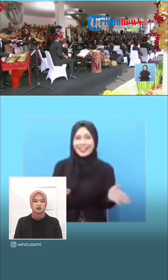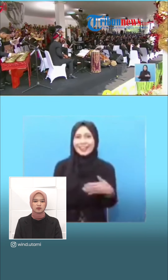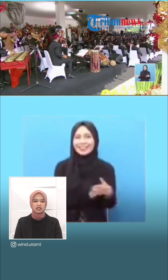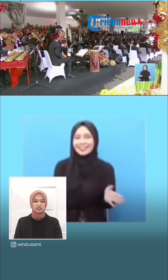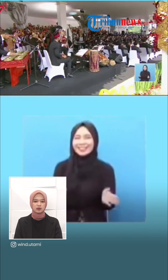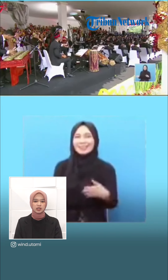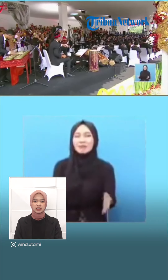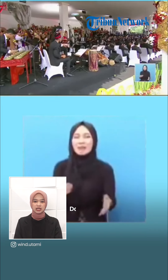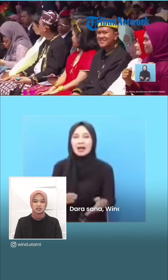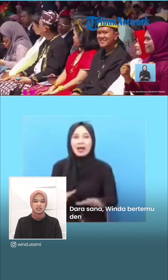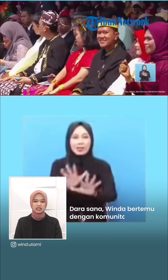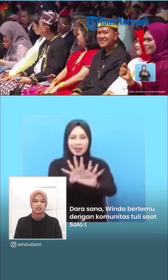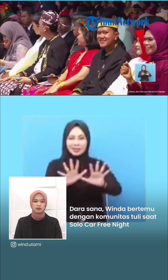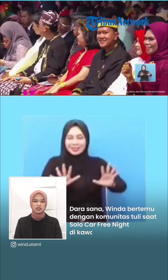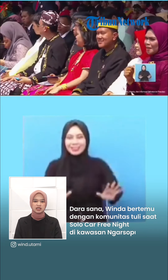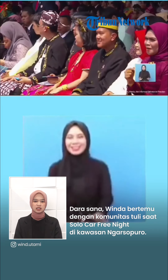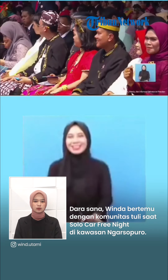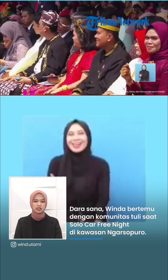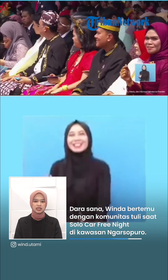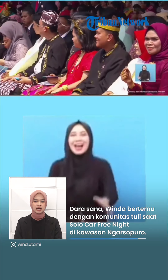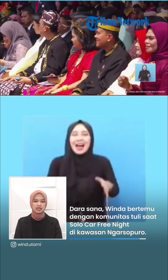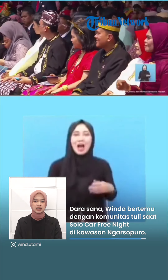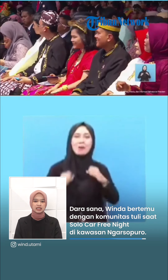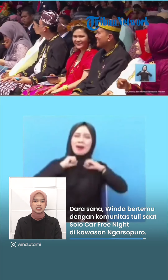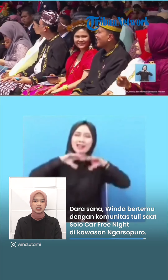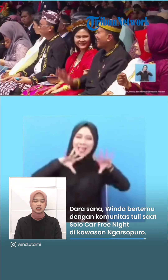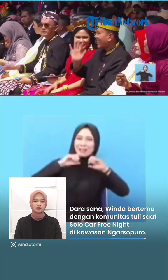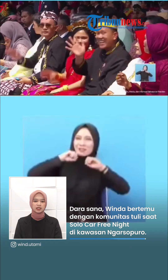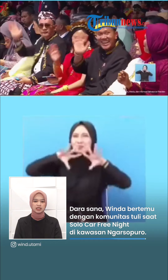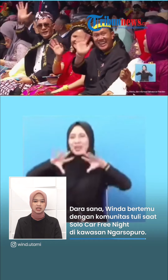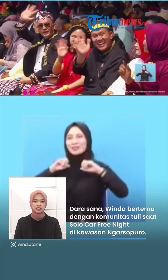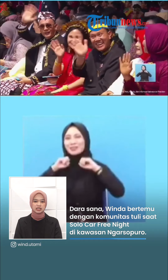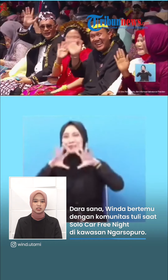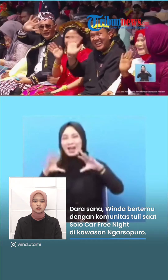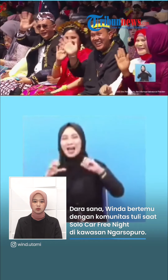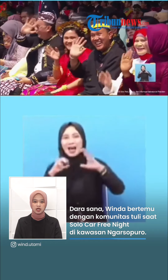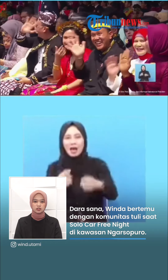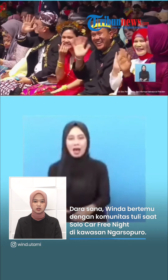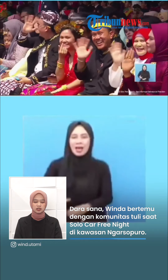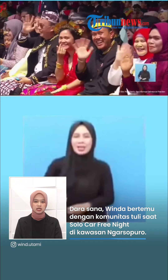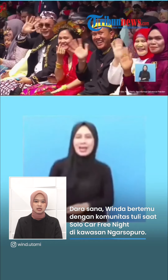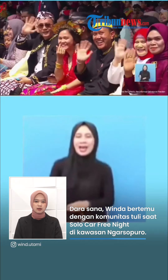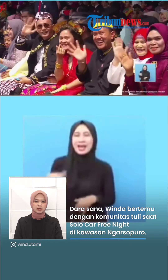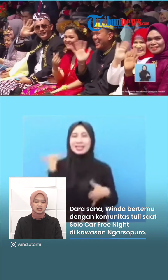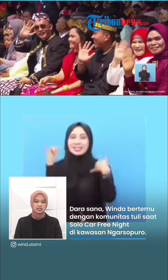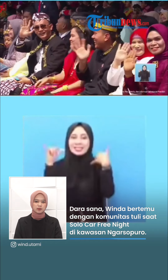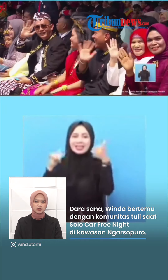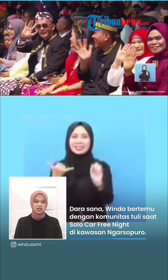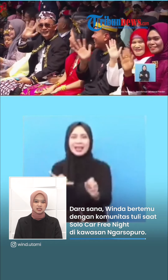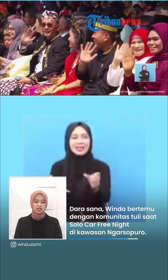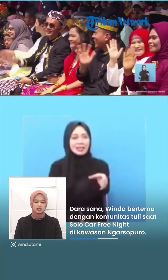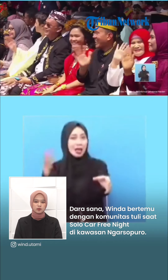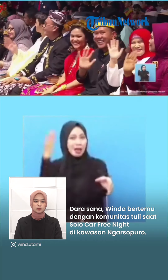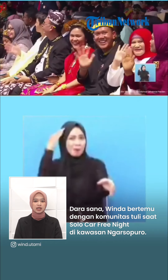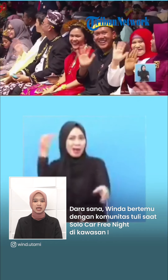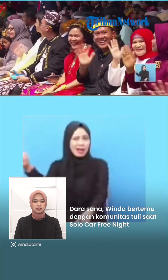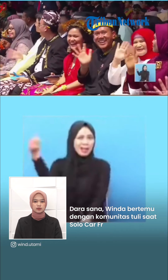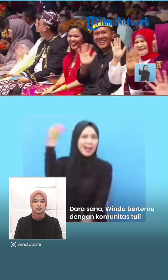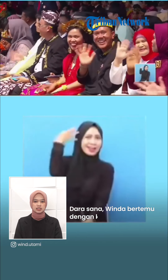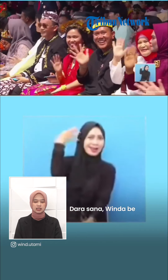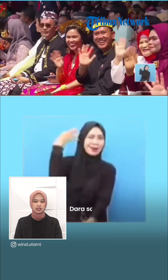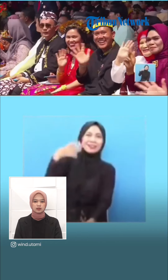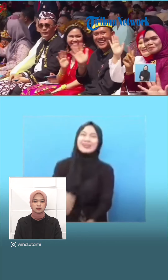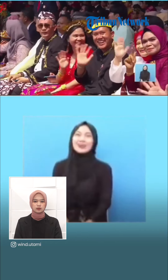latihannya, Winda sering berinteraksi dengan penyandang tuli yang ada di dekat tempat tinggalnya di Sukoharjo Pasalnya, proses tersebut